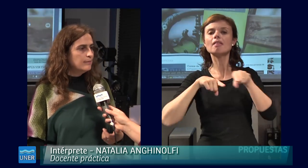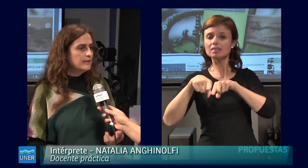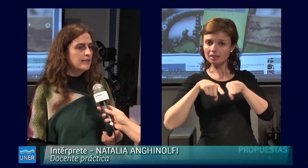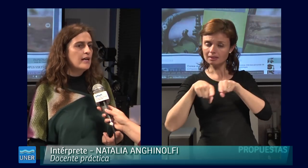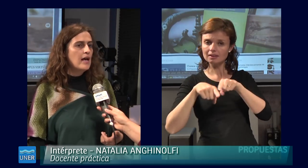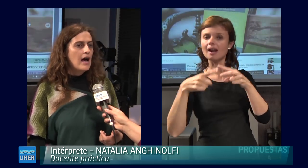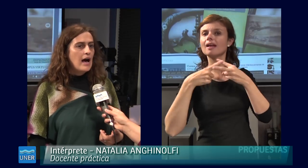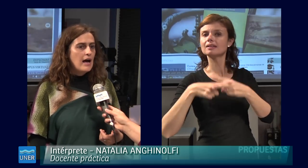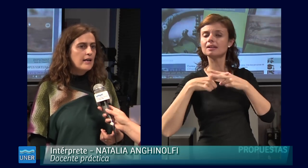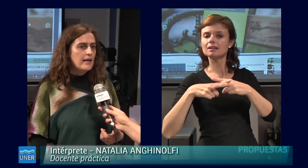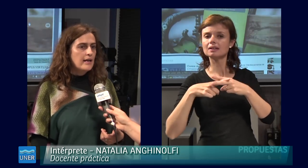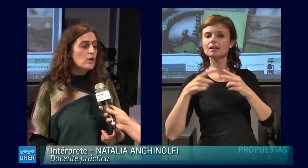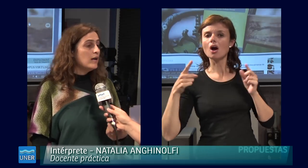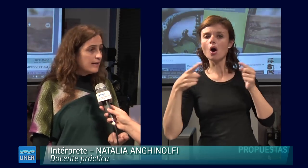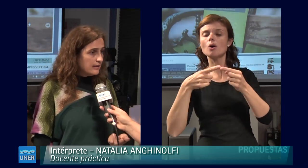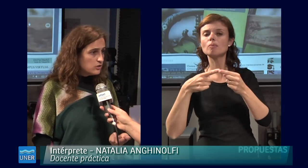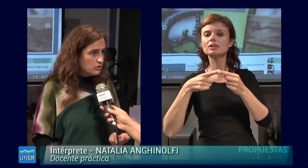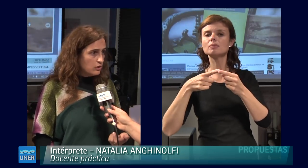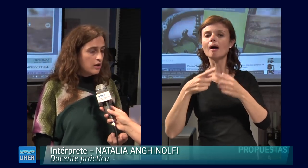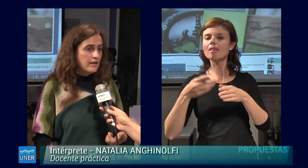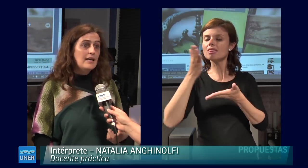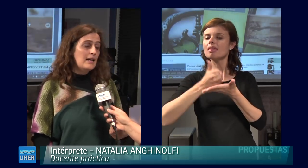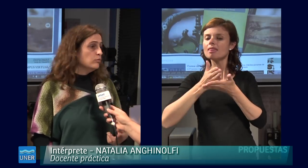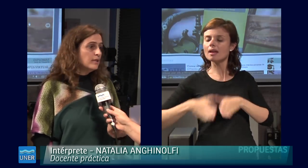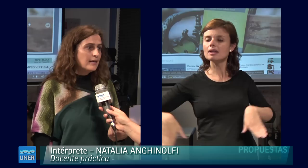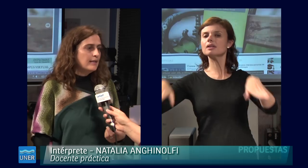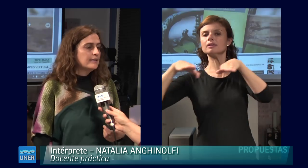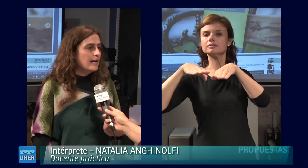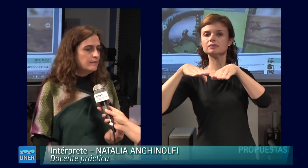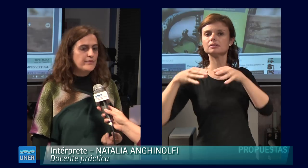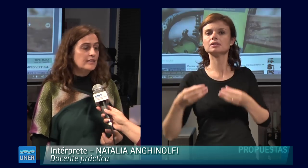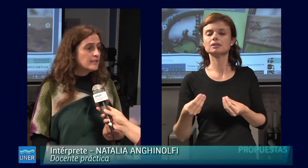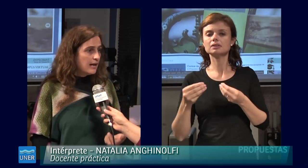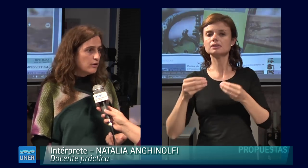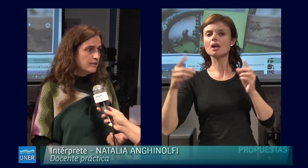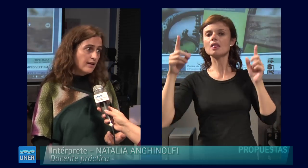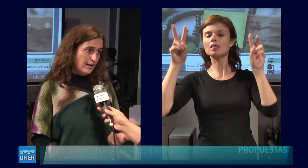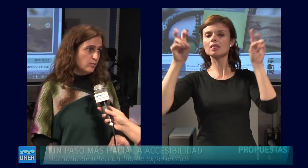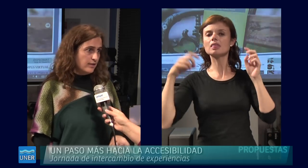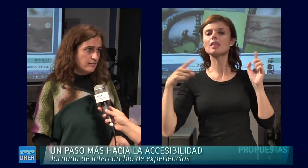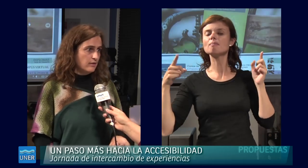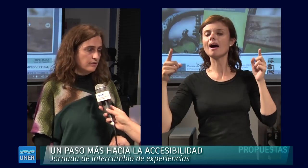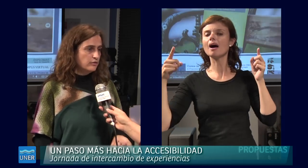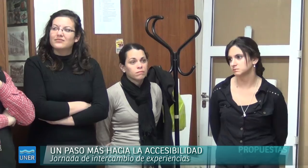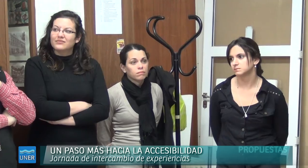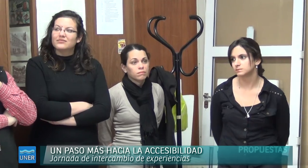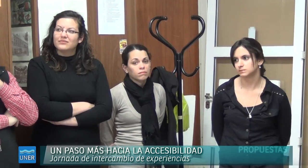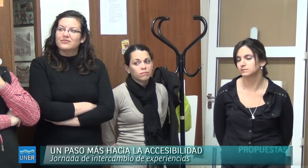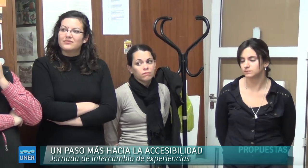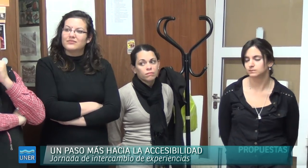justamente a igualar derecho en un tema que es tan central hoy en día, que es la comunicación.